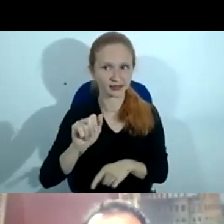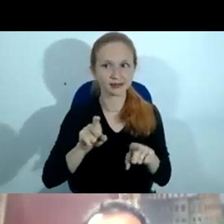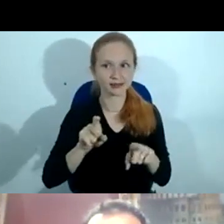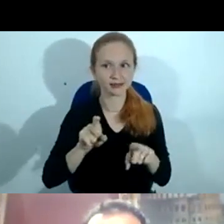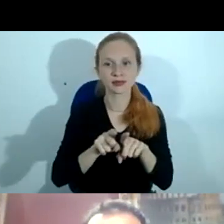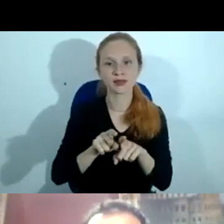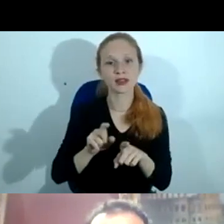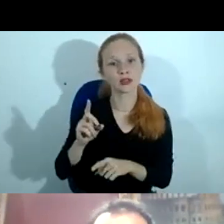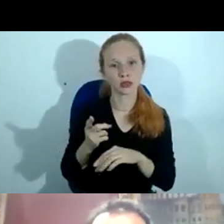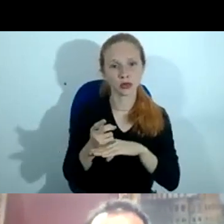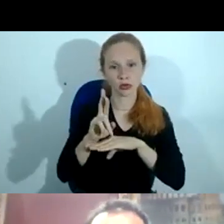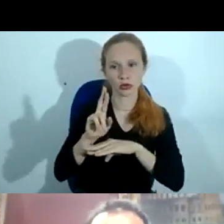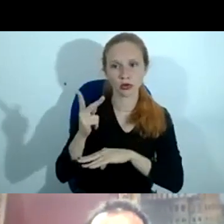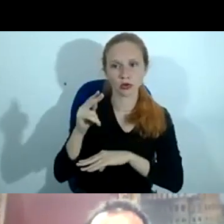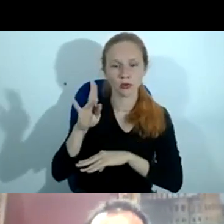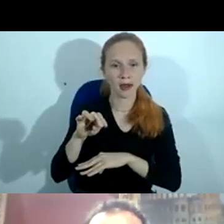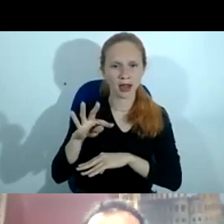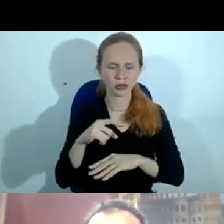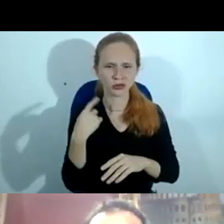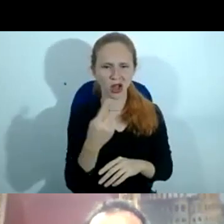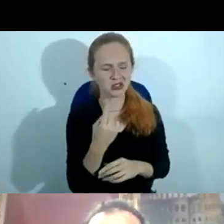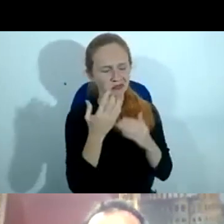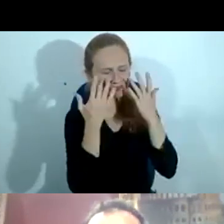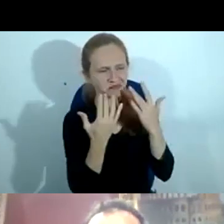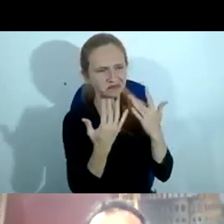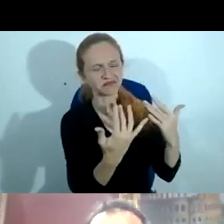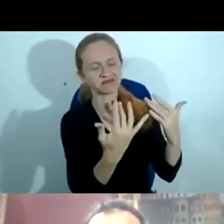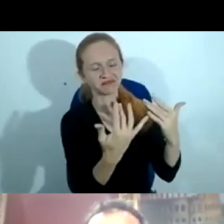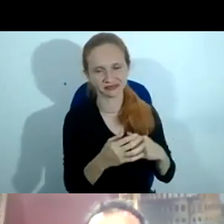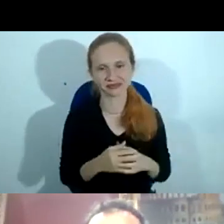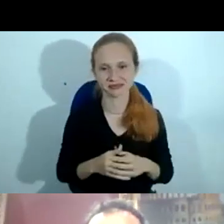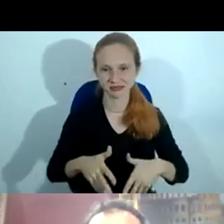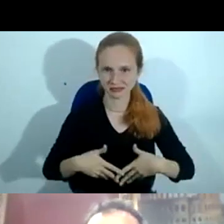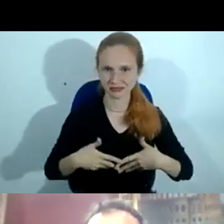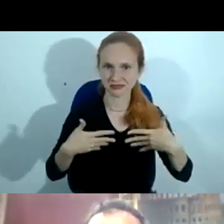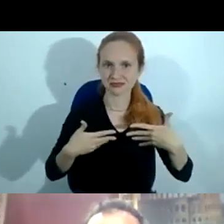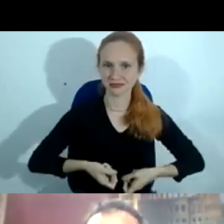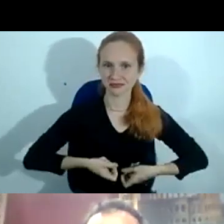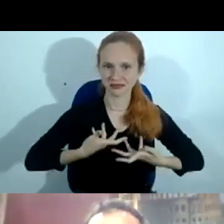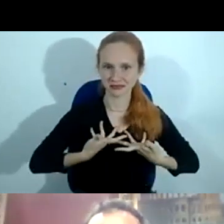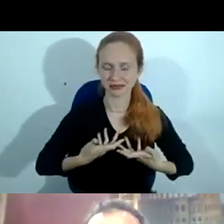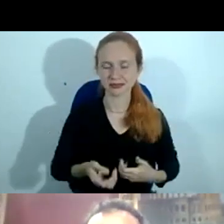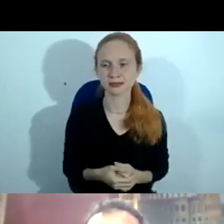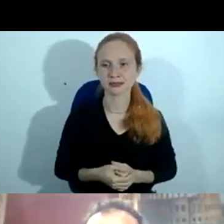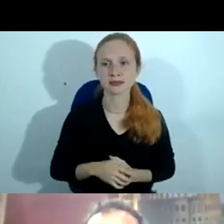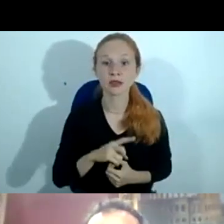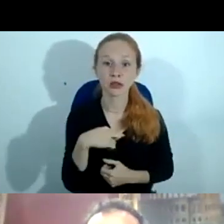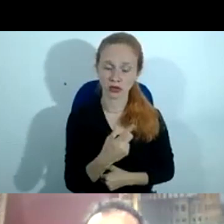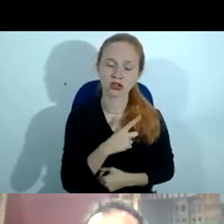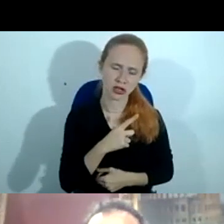doutor Humberto, e inspira a todos nós. Tendo, como nós temos alguns